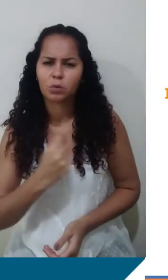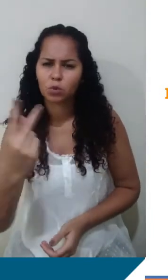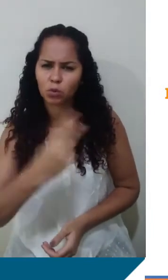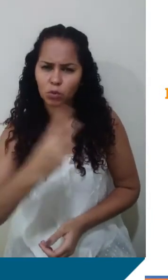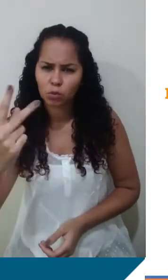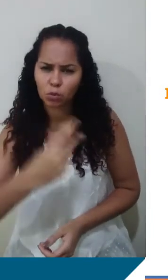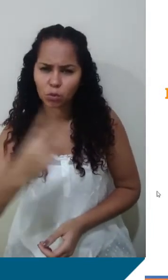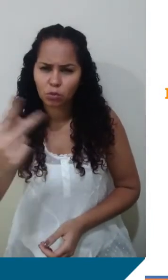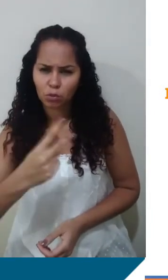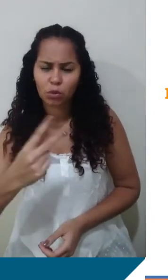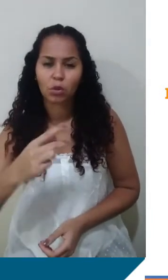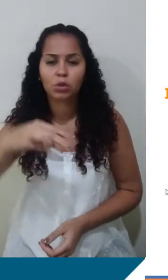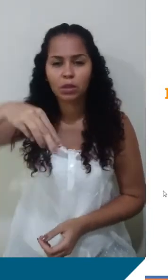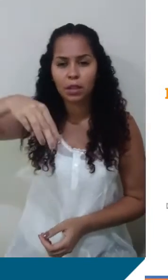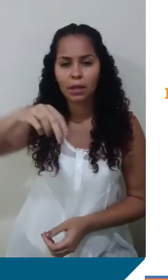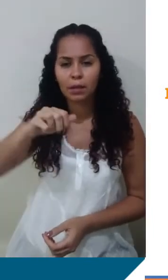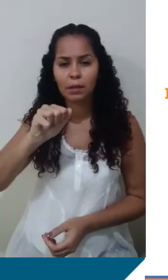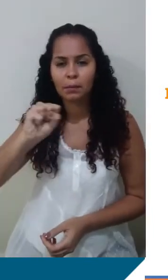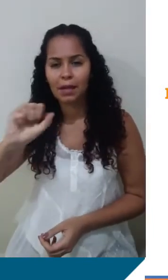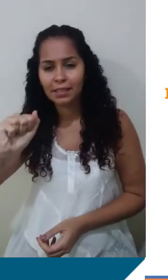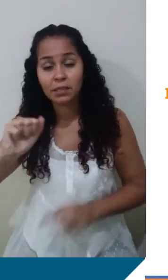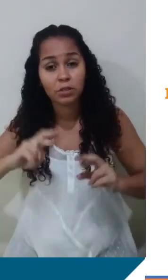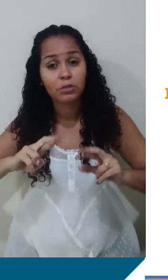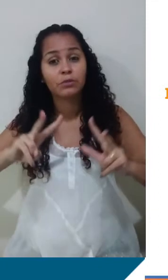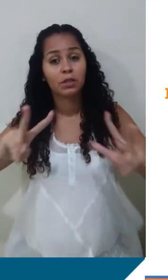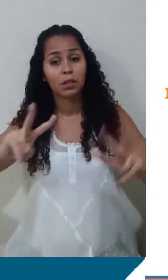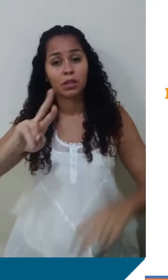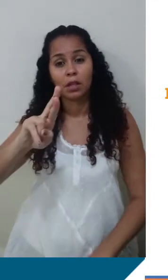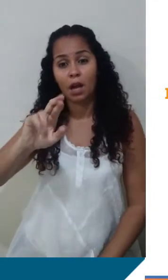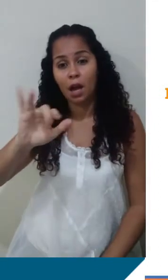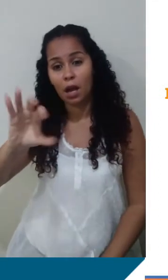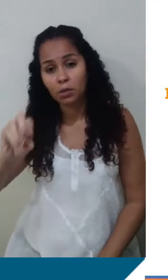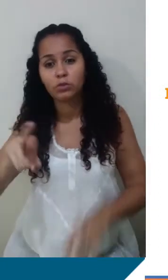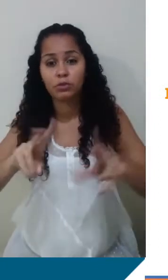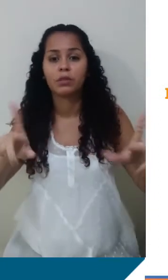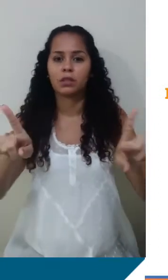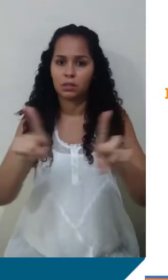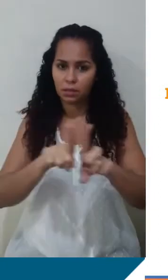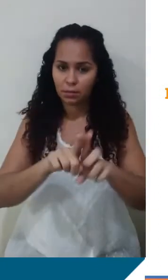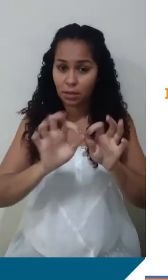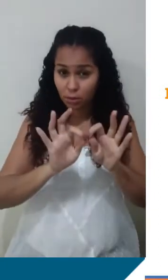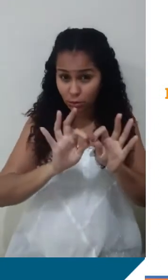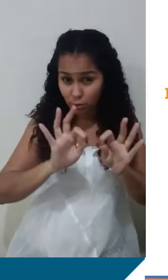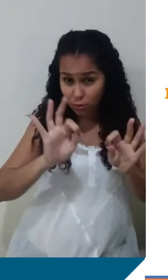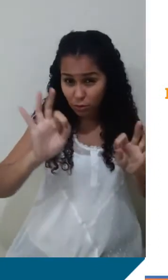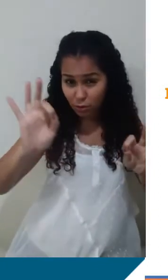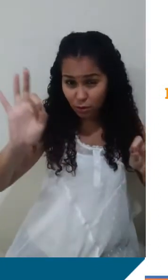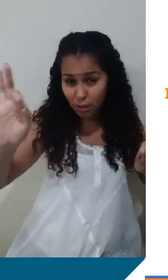com diferentes massas, diferentes raios, mas o mais importante, a distância do centro de um corpo até